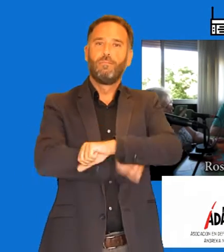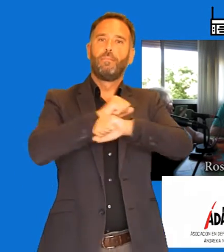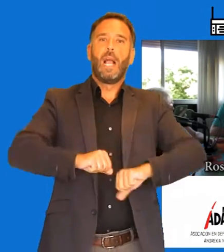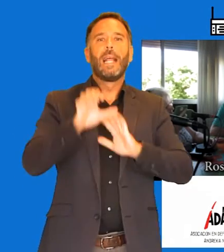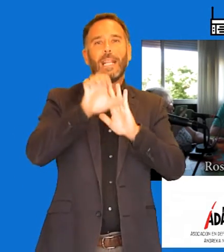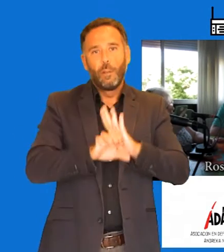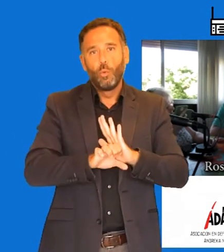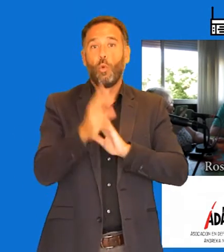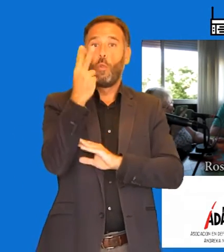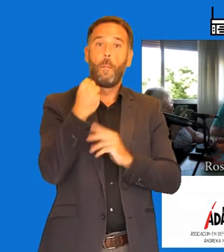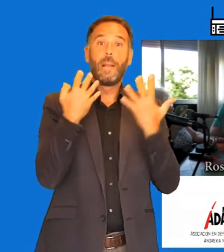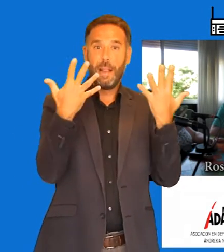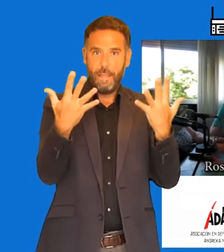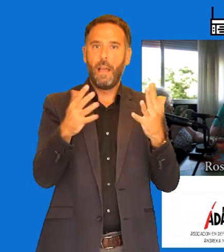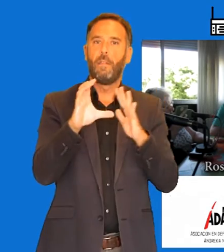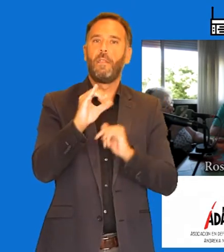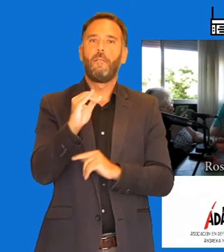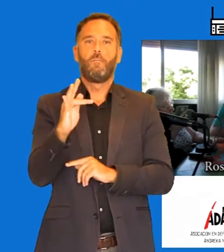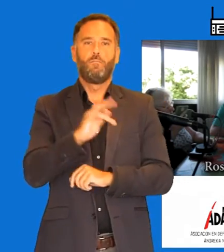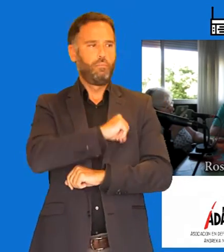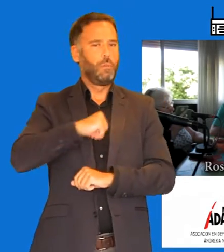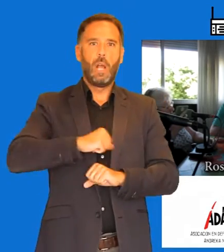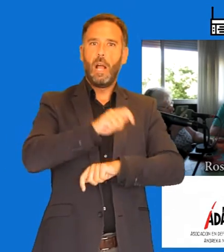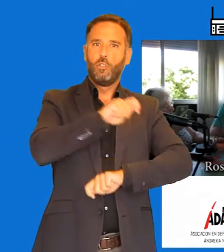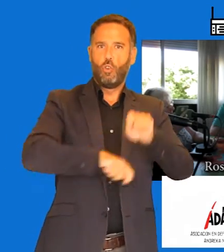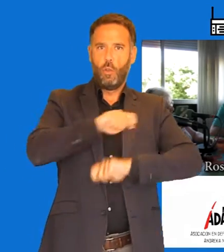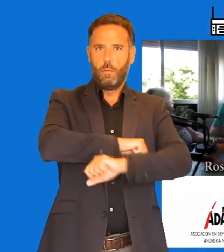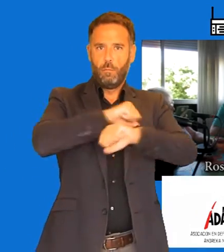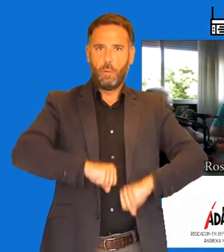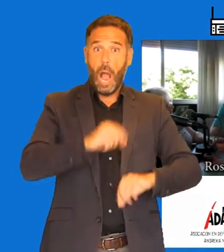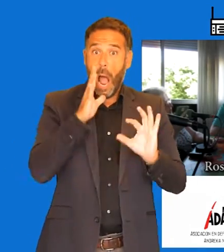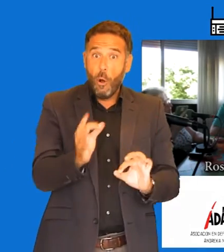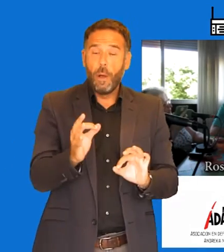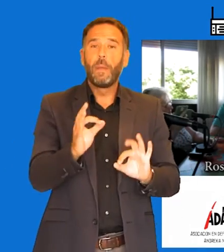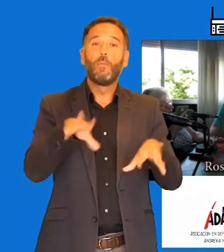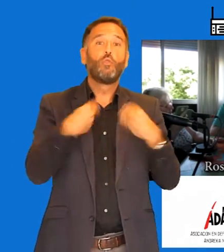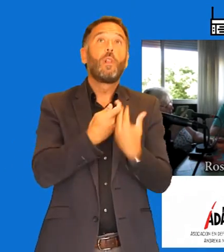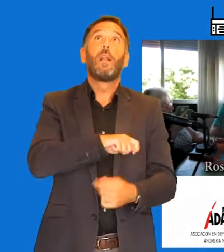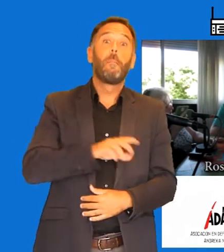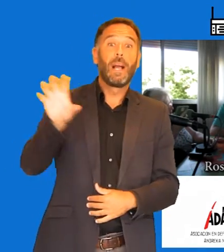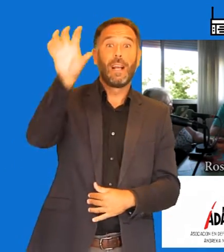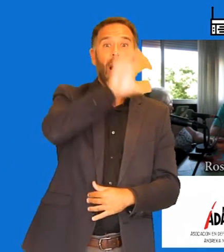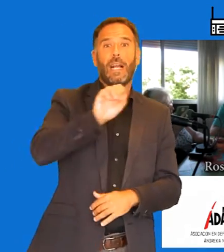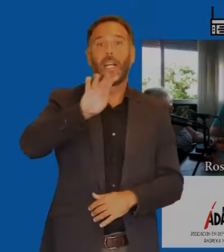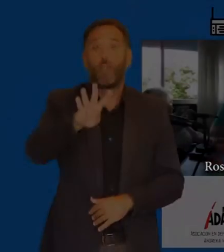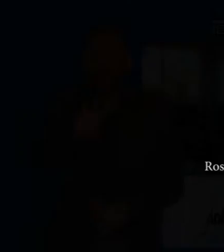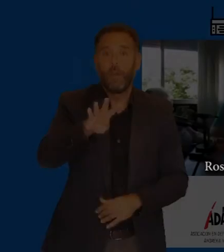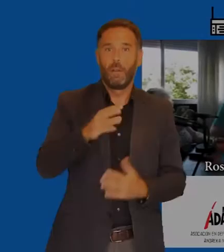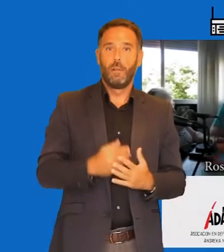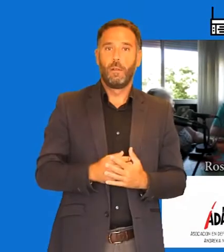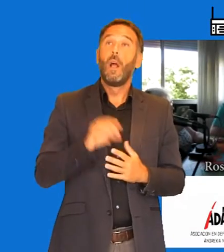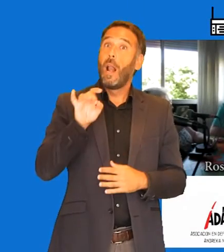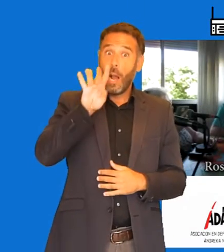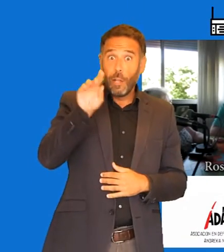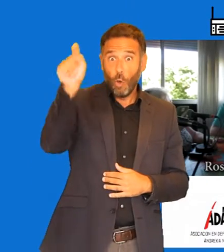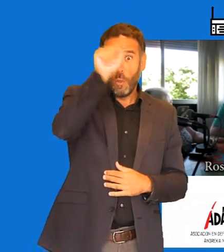conseguimos. Ahora mismo somos unos 14 adaneres, los cuales adoptamos el